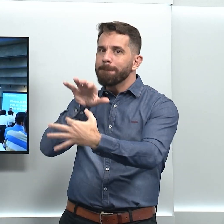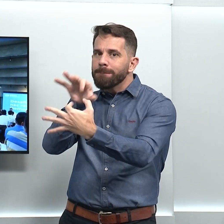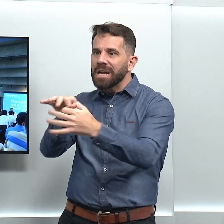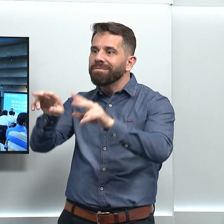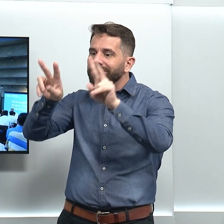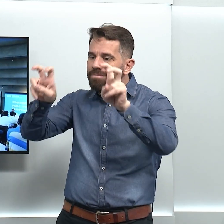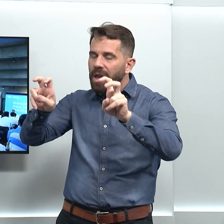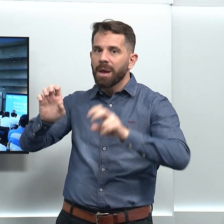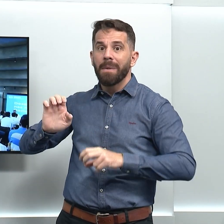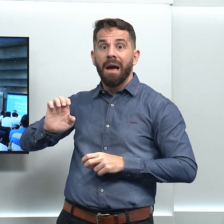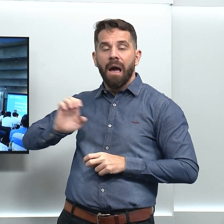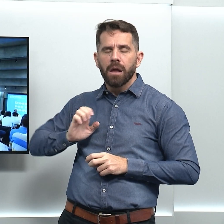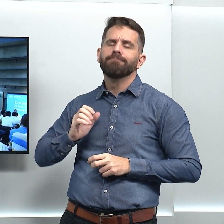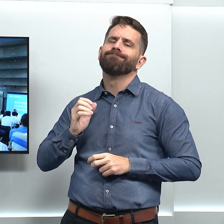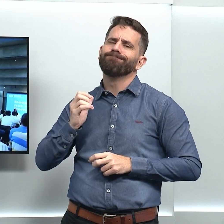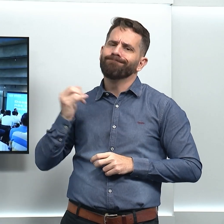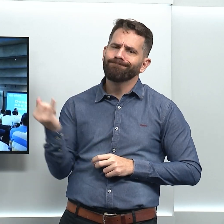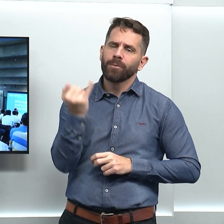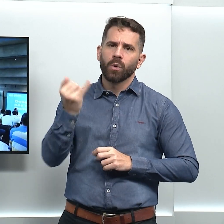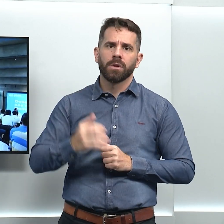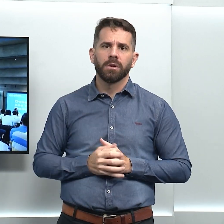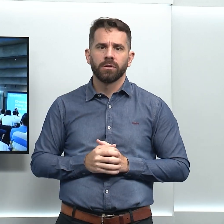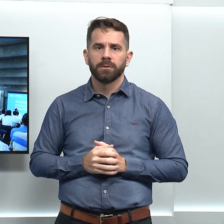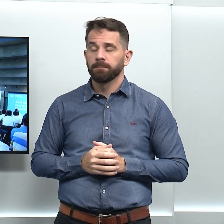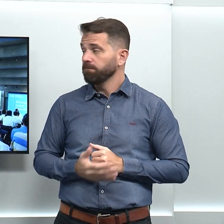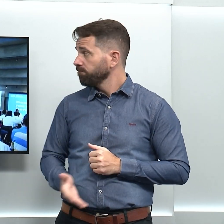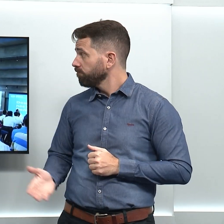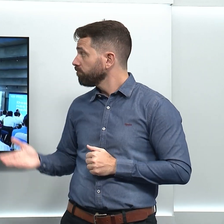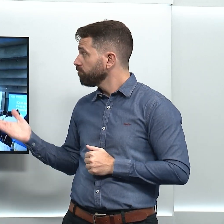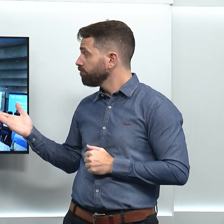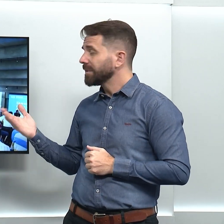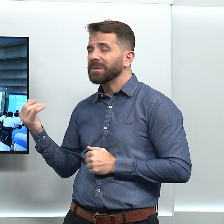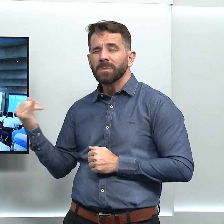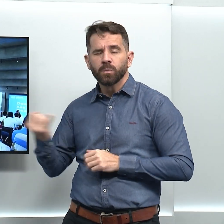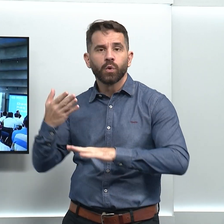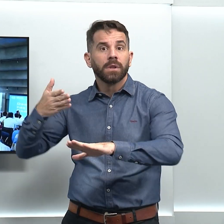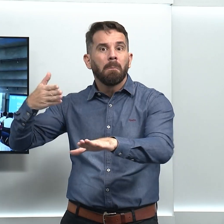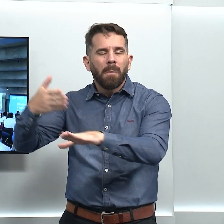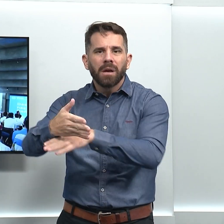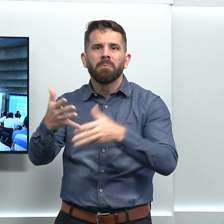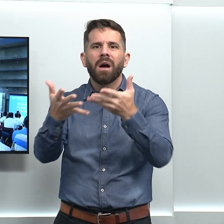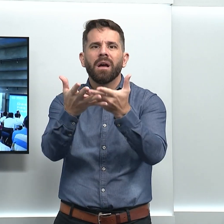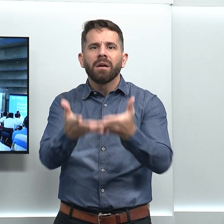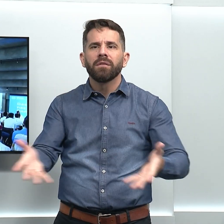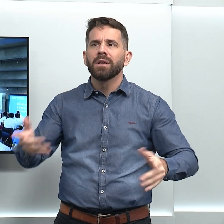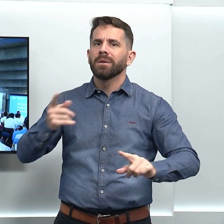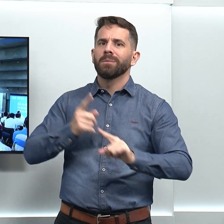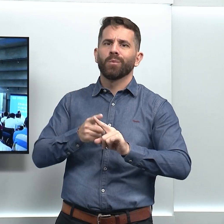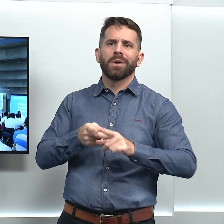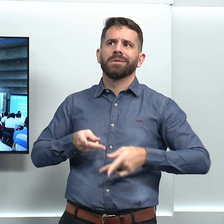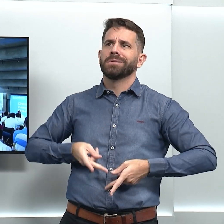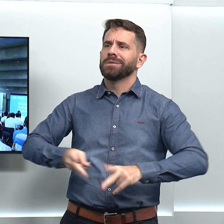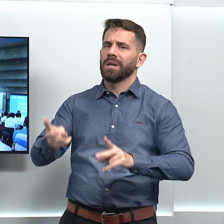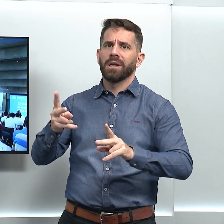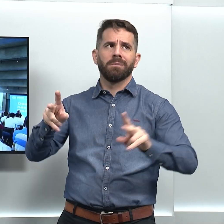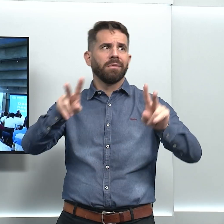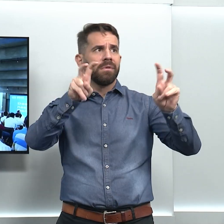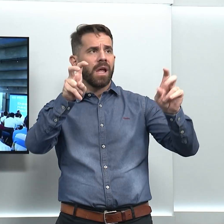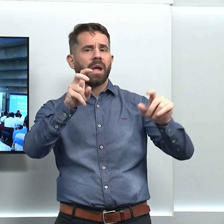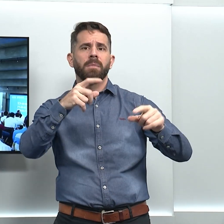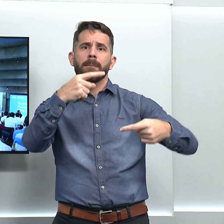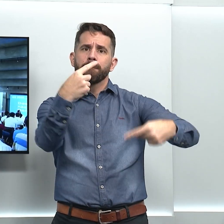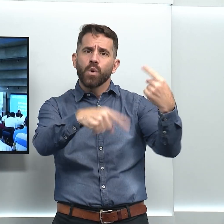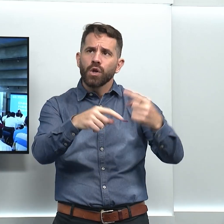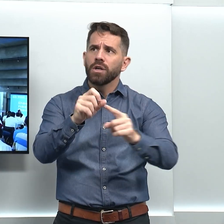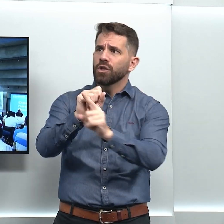é importante participar com um evento. No começo, a gente sempre está interagindo com questões políticas e sociais para que a gente possa